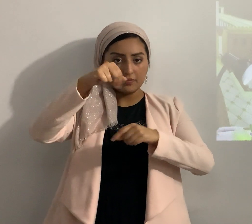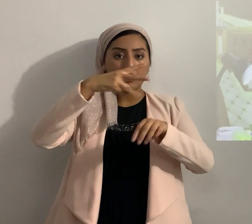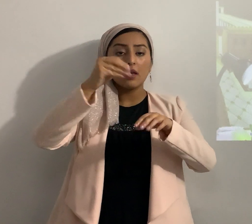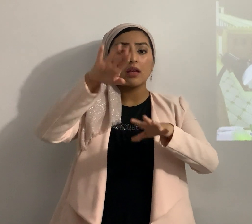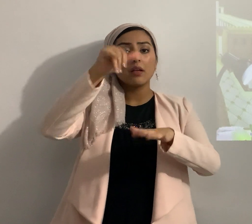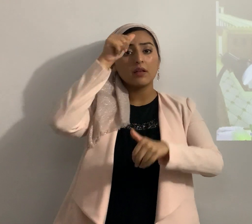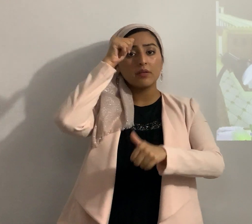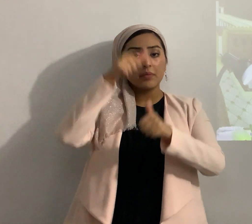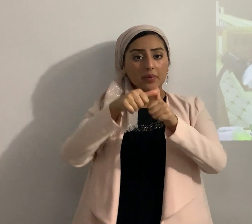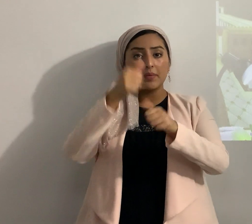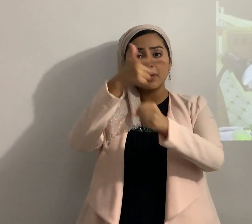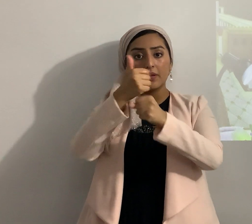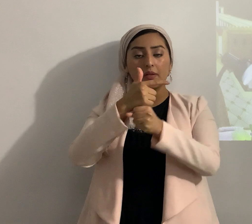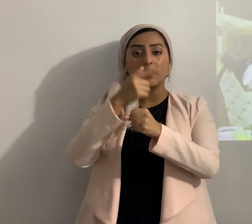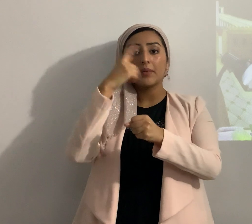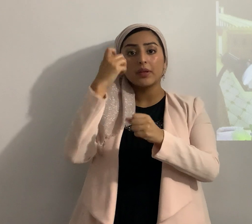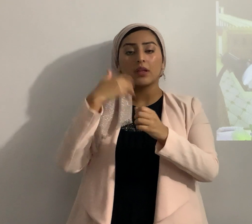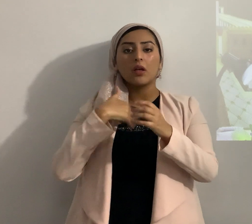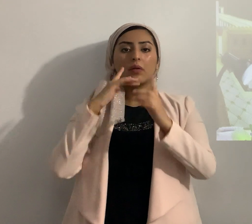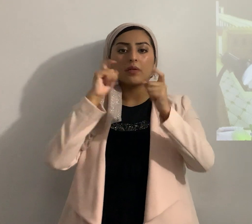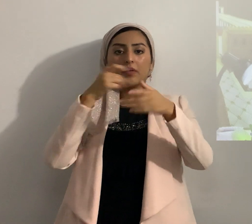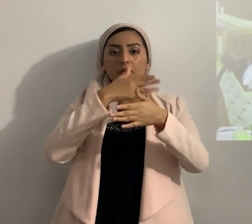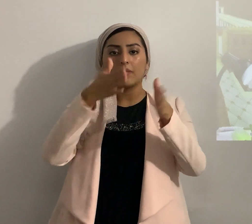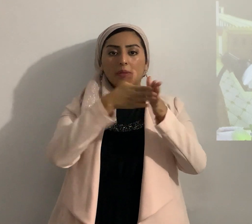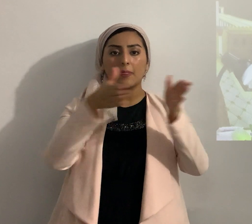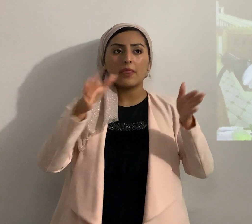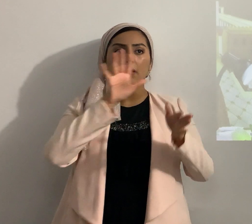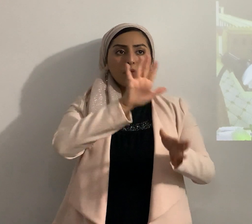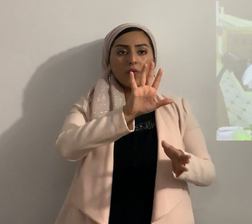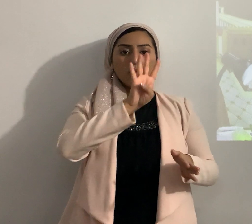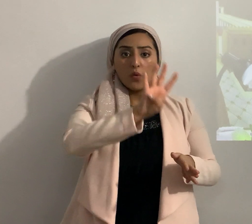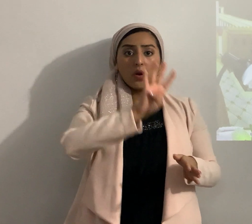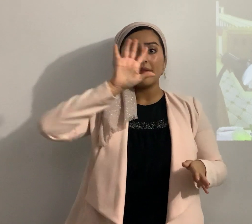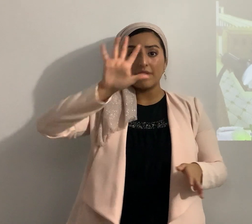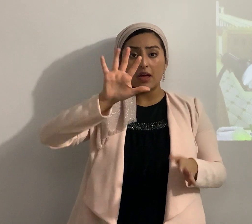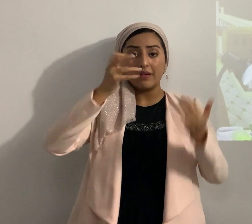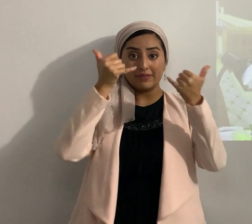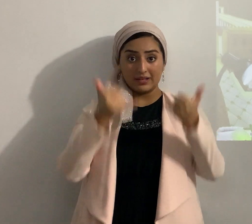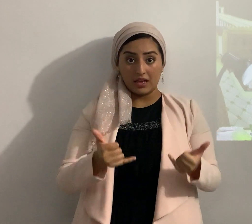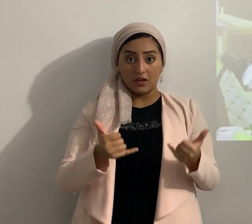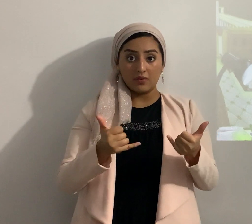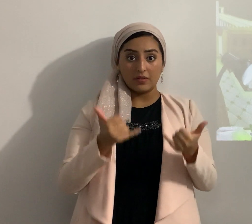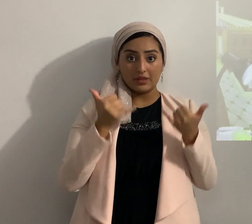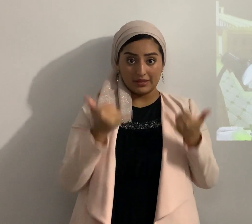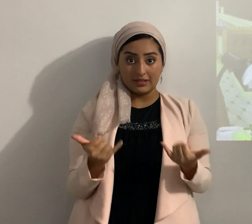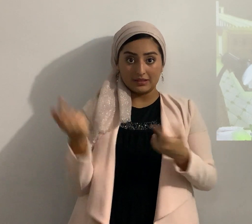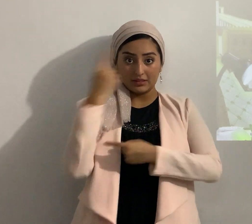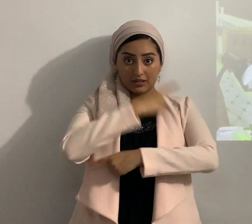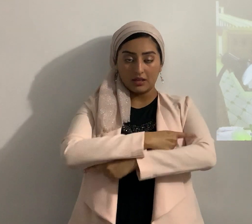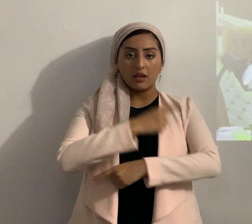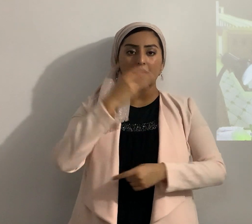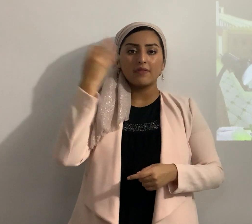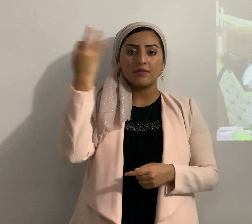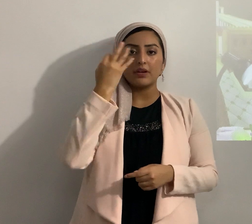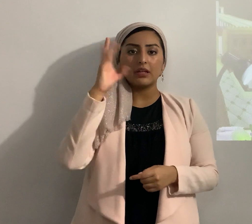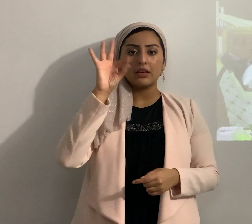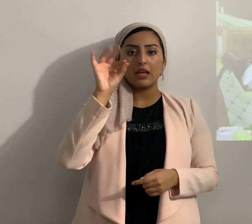hermanos porque voy a dar recta final 45 de aquí de esta fecha que hoy es día viernes 9 de abril del